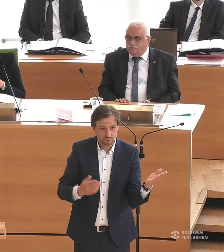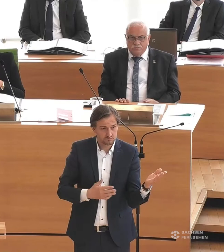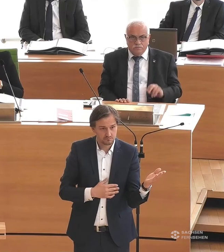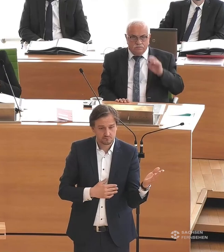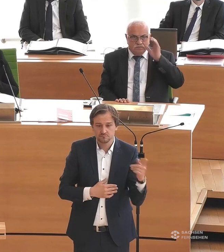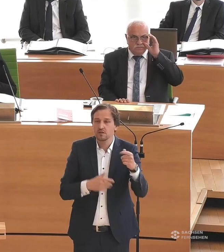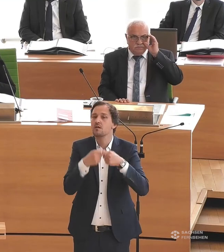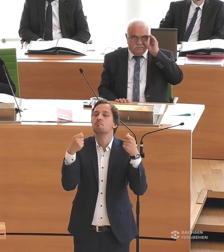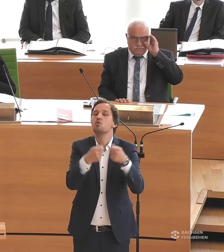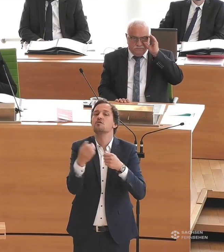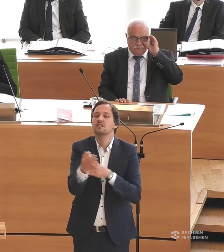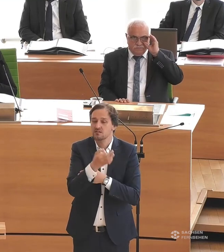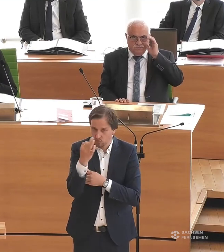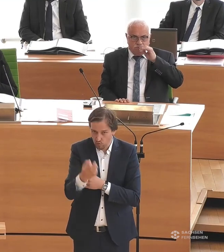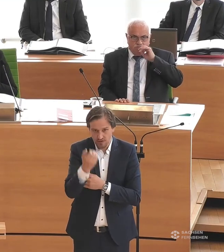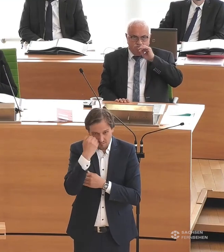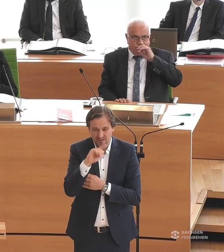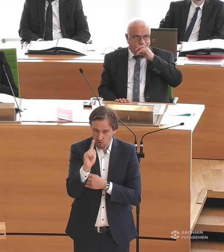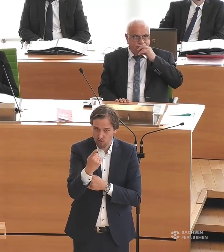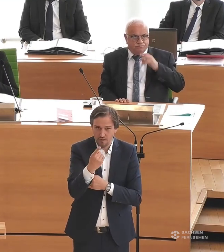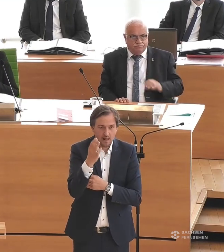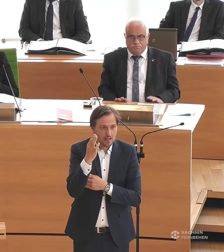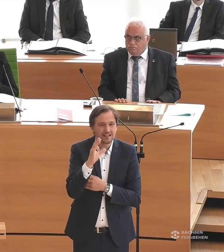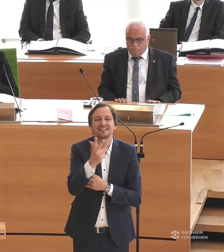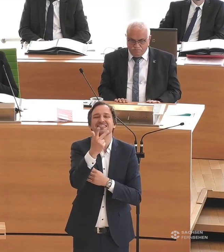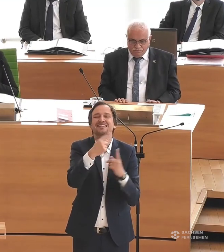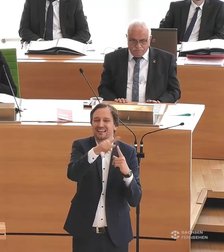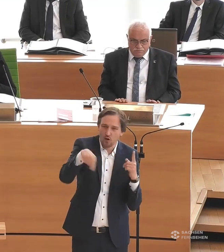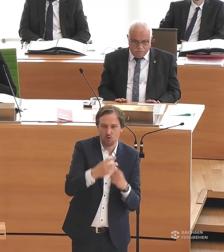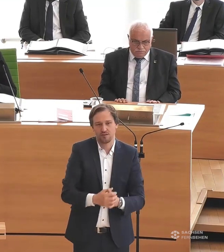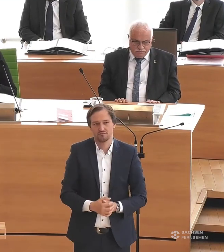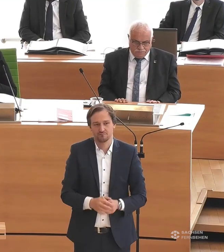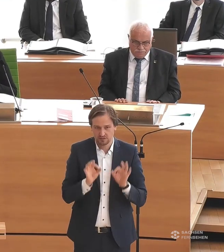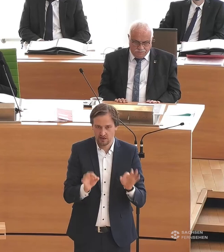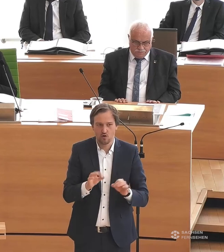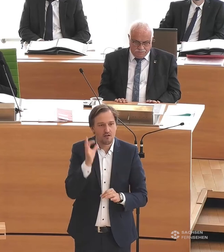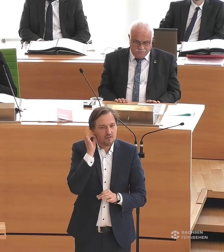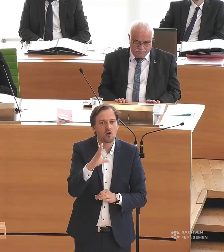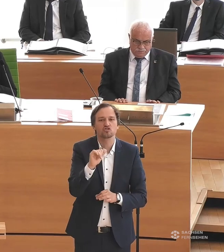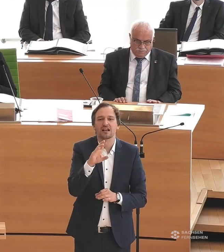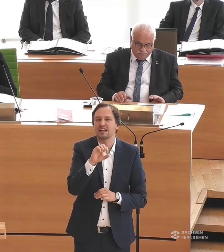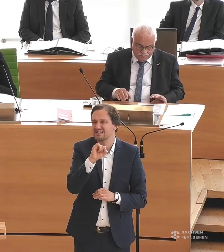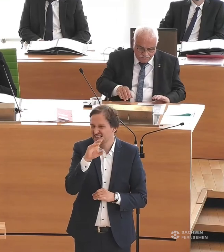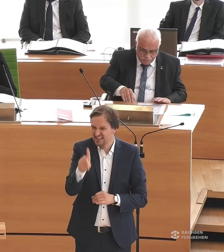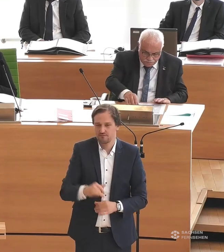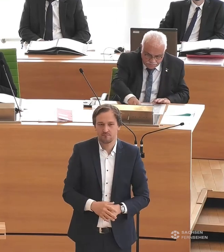Für die Bündnisgrünen bitte. Nochmal, Frau, eine dritte Runde. Genau so ist es. Frau Schakal-Sedi, bitte.